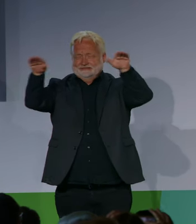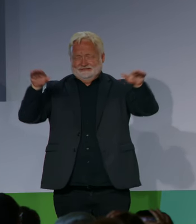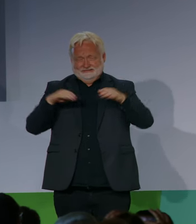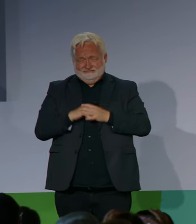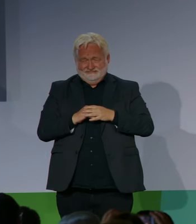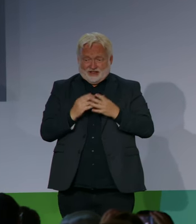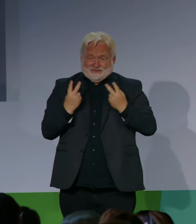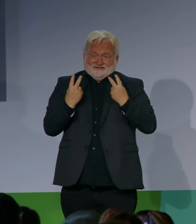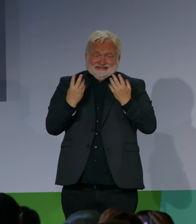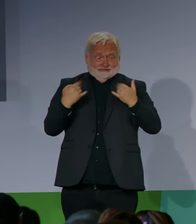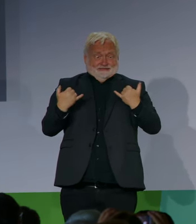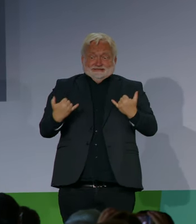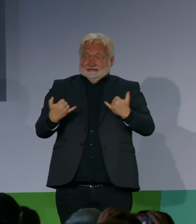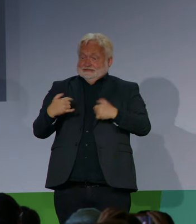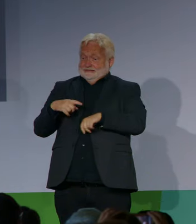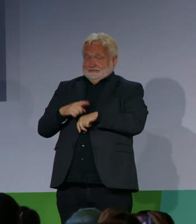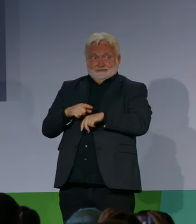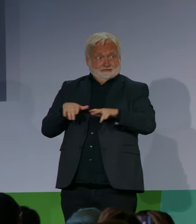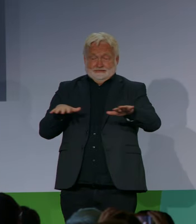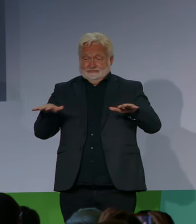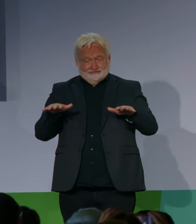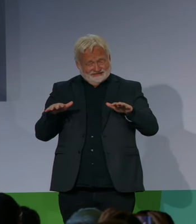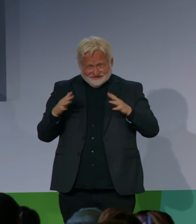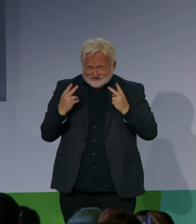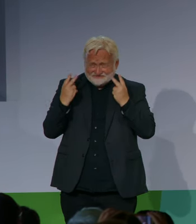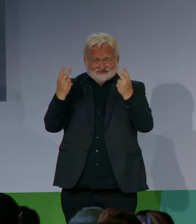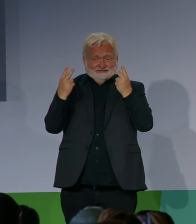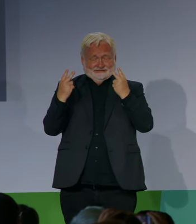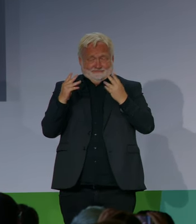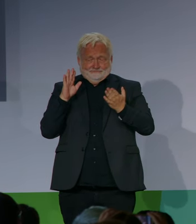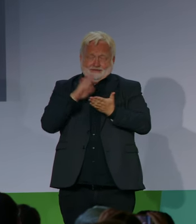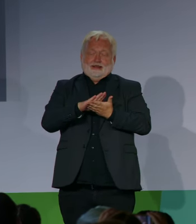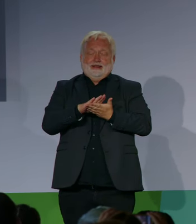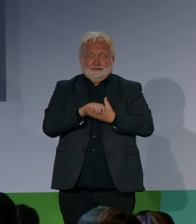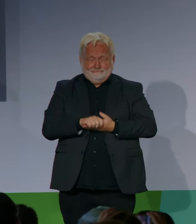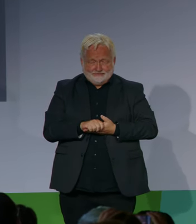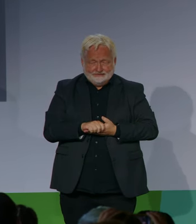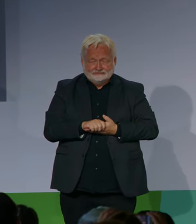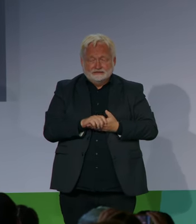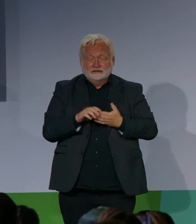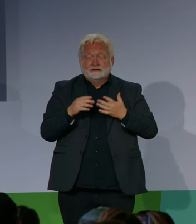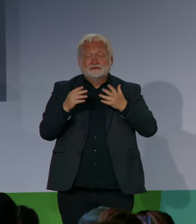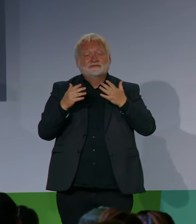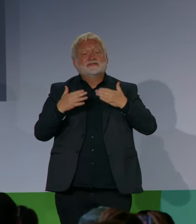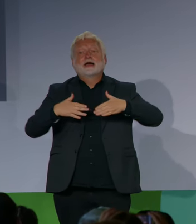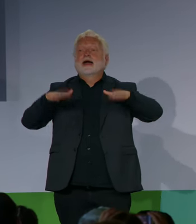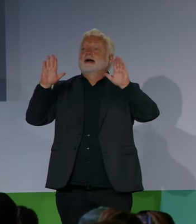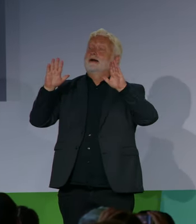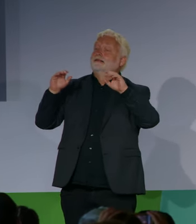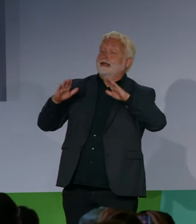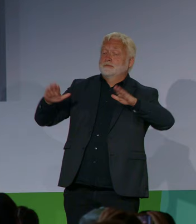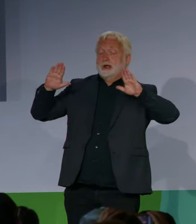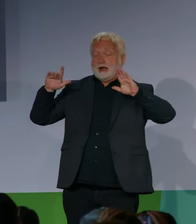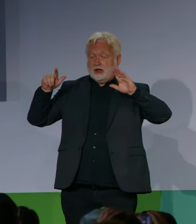mit Hass, Menschenfeindlichkeit und Ausgrenzung. Wo Inklusion als Ideologieprojekt und Menschen mit